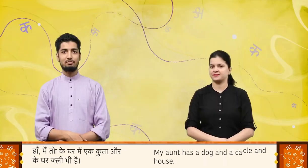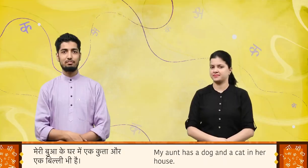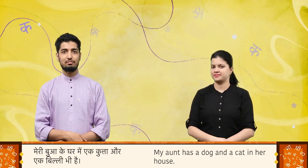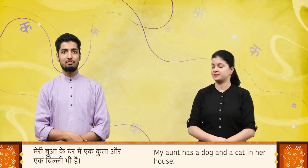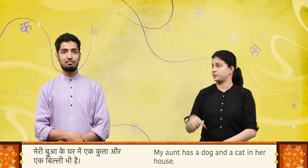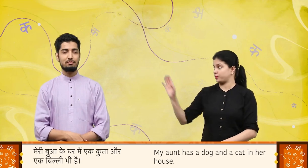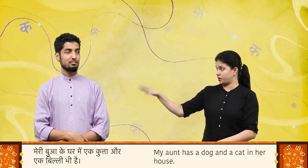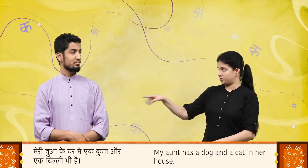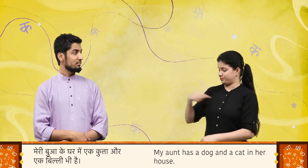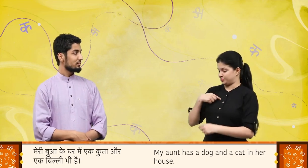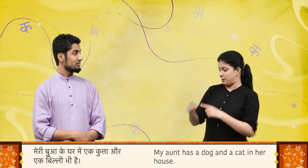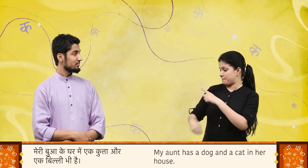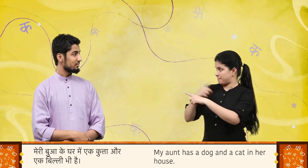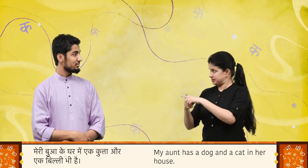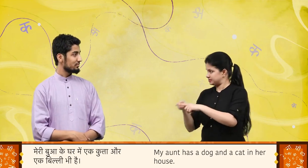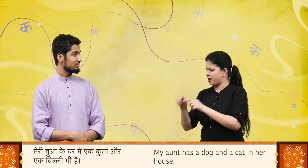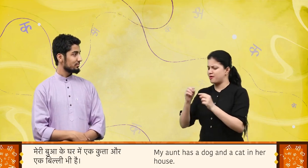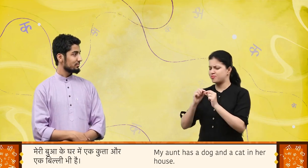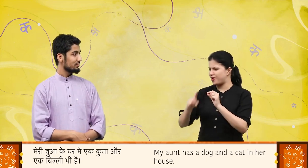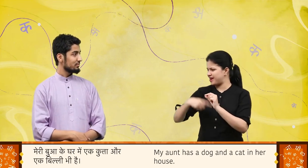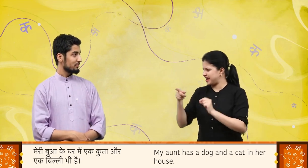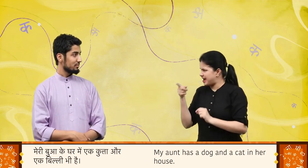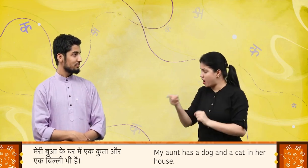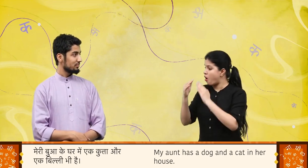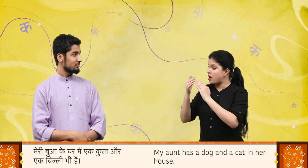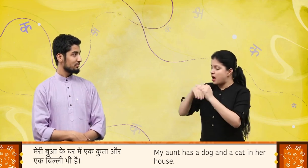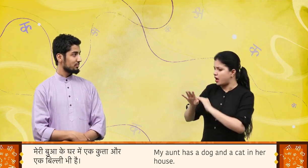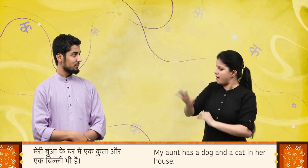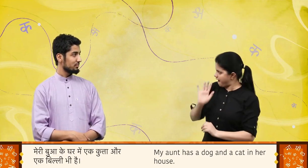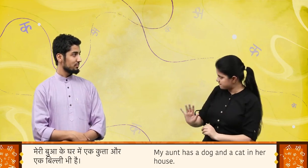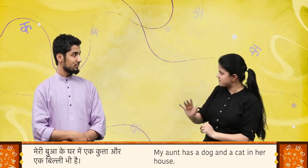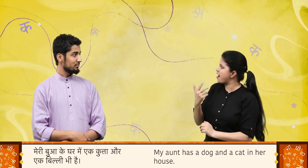मेरी बुवा के घर में एक कुत्ता और एक बिल्ली भी है